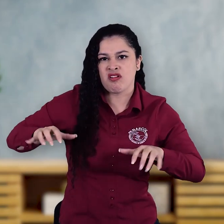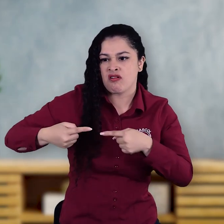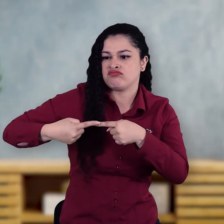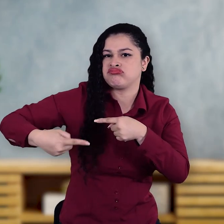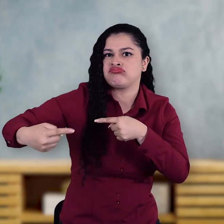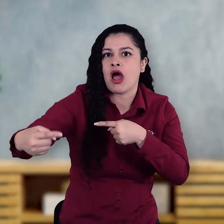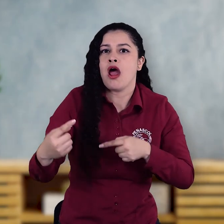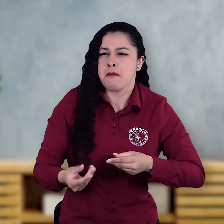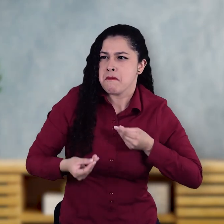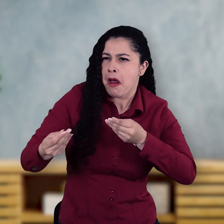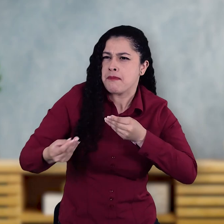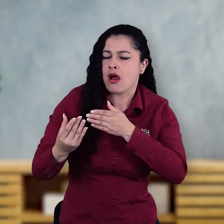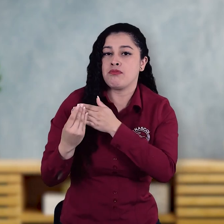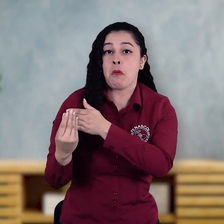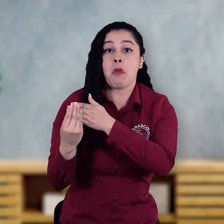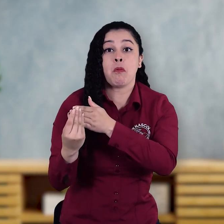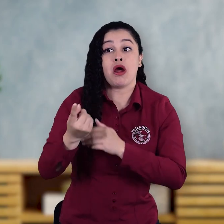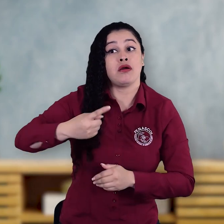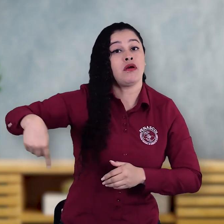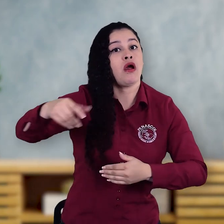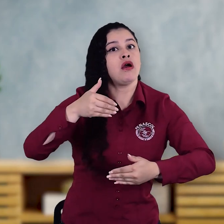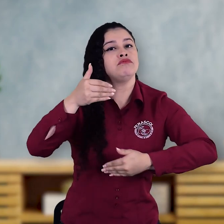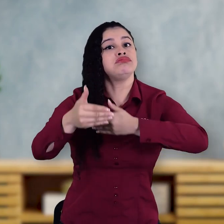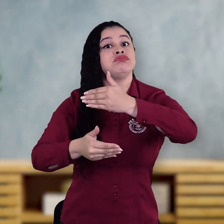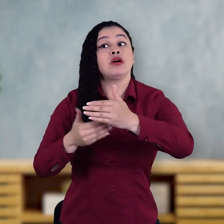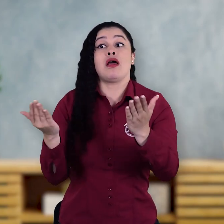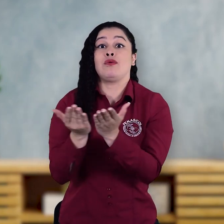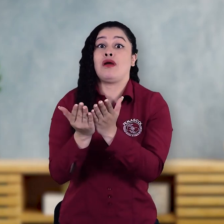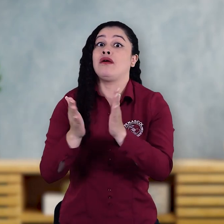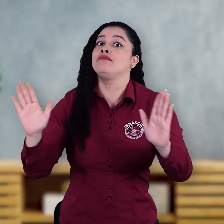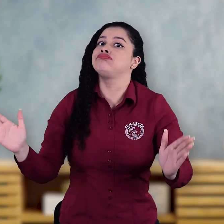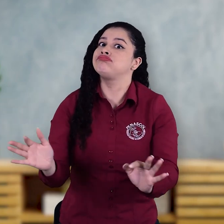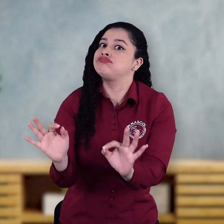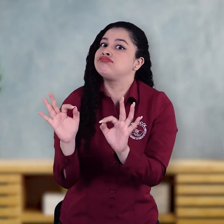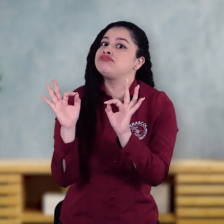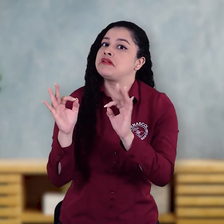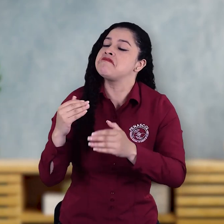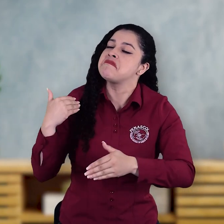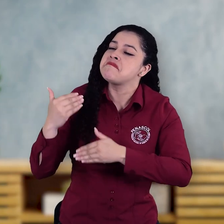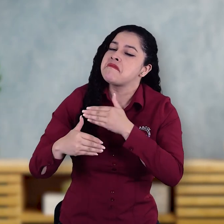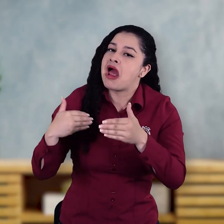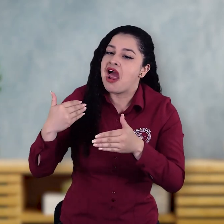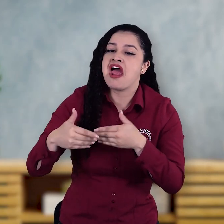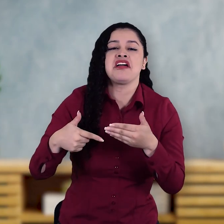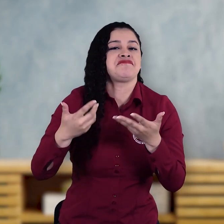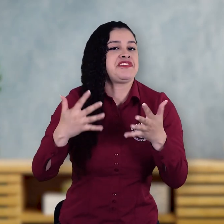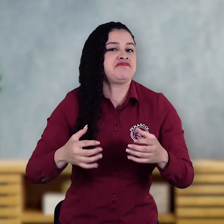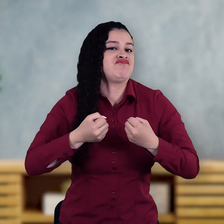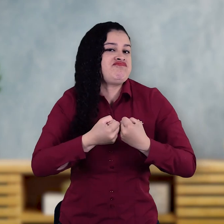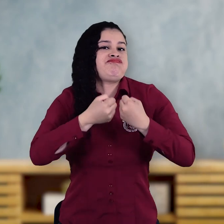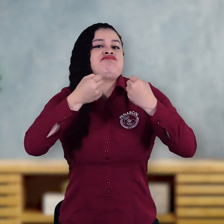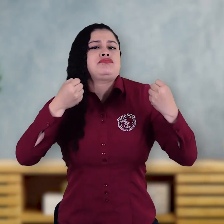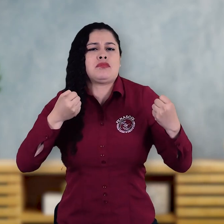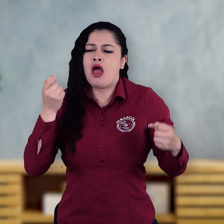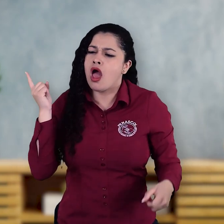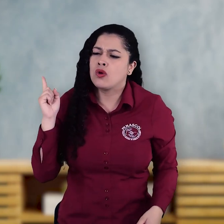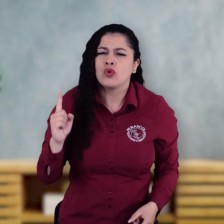Y otros insumos de calidad que dieron herramientas para el mejoramiento de la educación de las personas sordas. Dicho